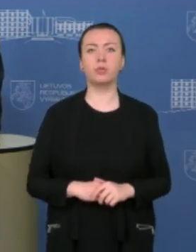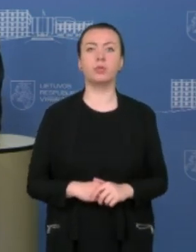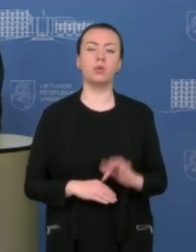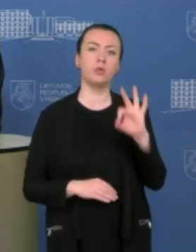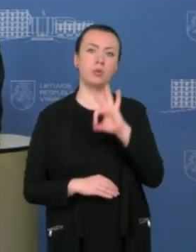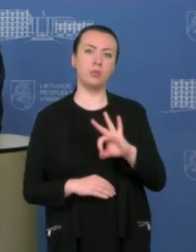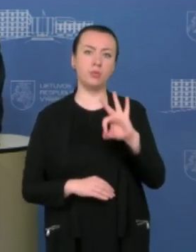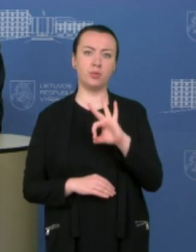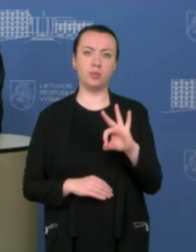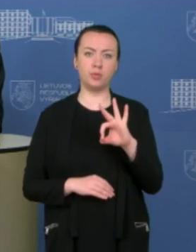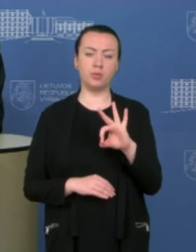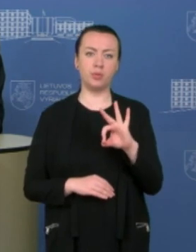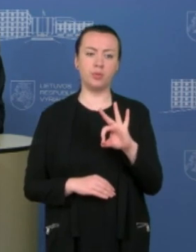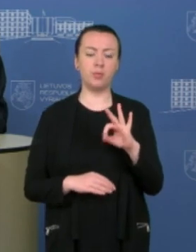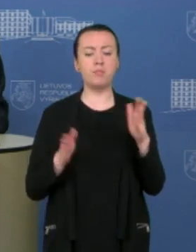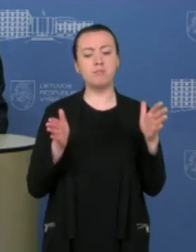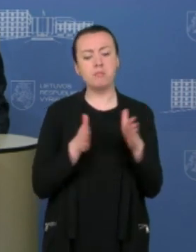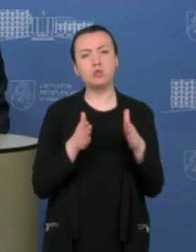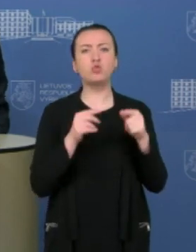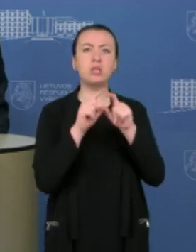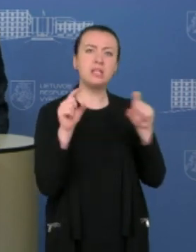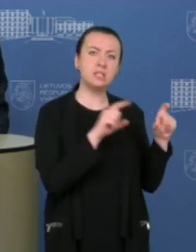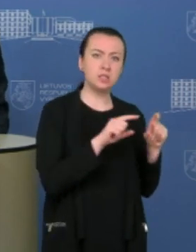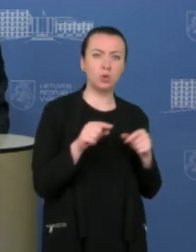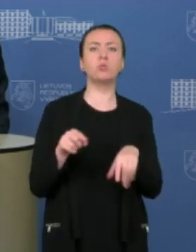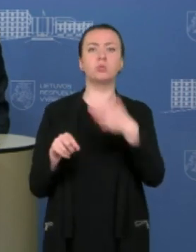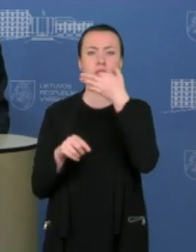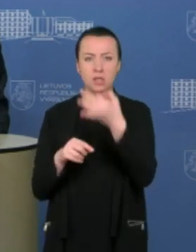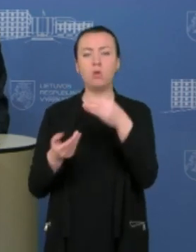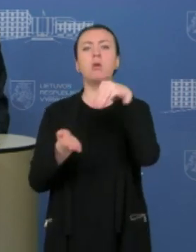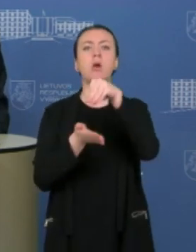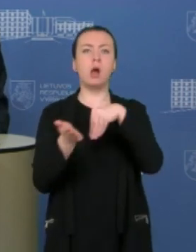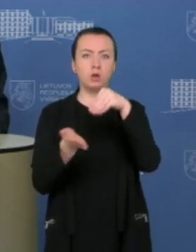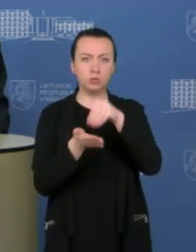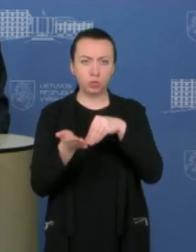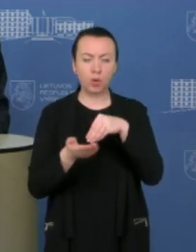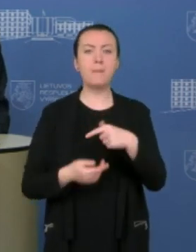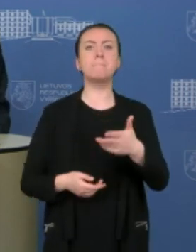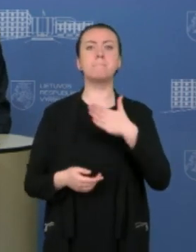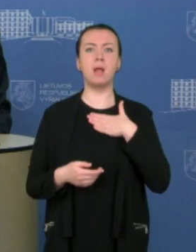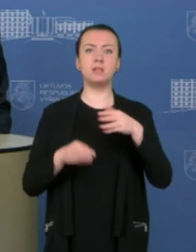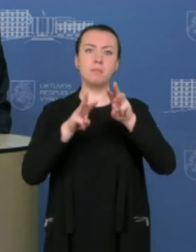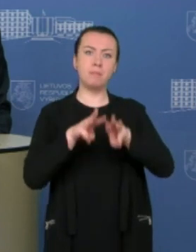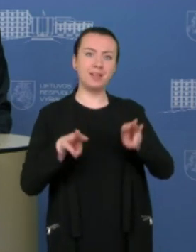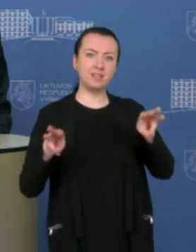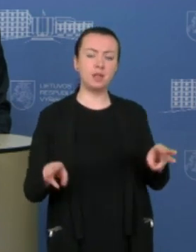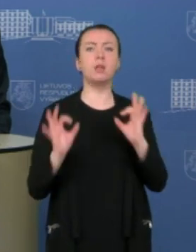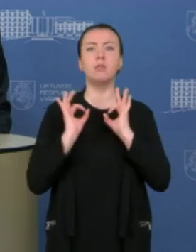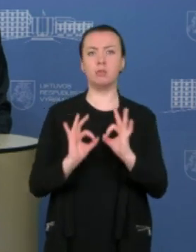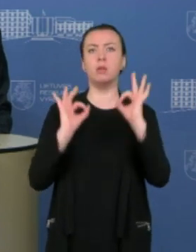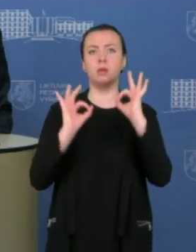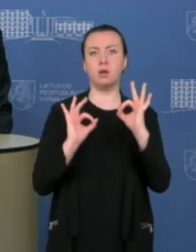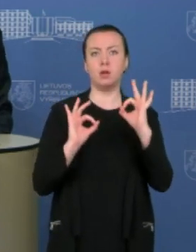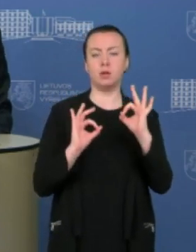mažų ir kitų įstaigų, tai kaip jau ir kartojau, mes ministerija tikrai ir